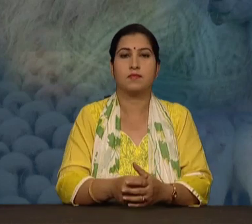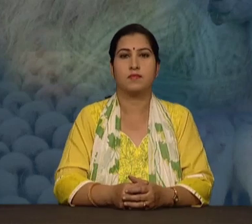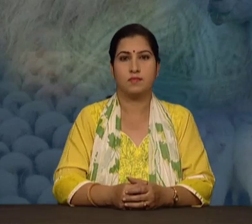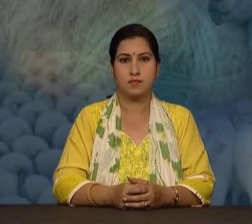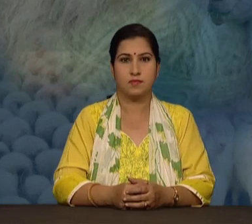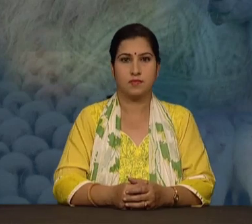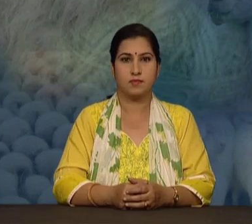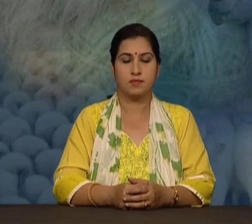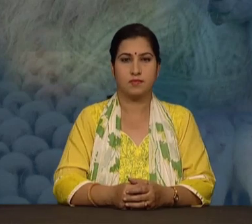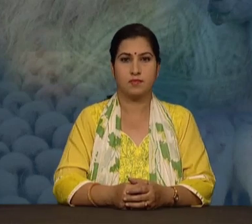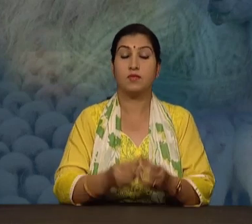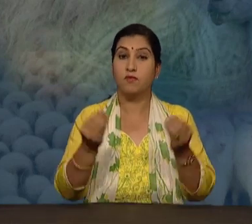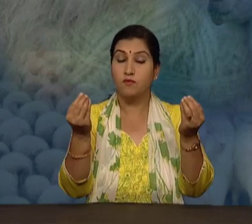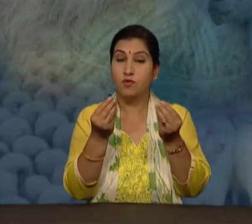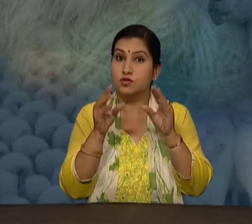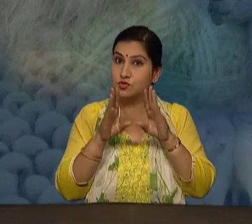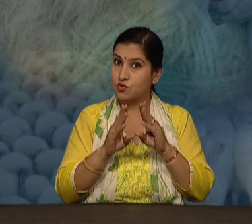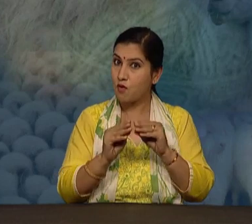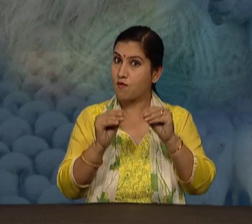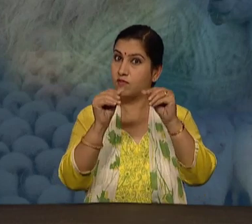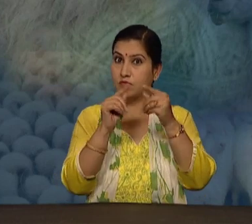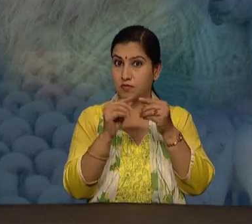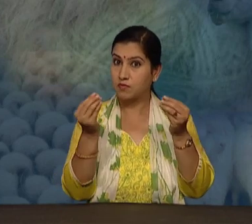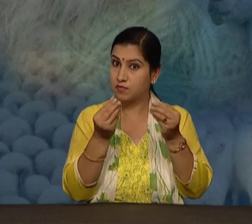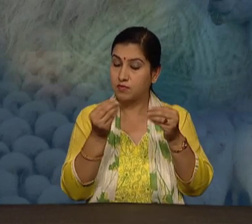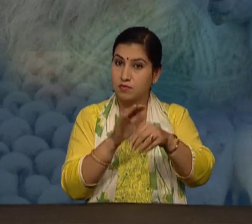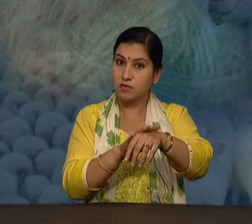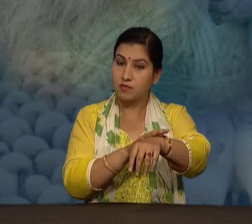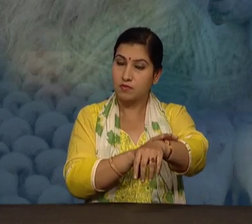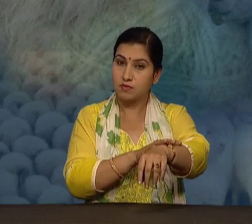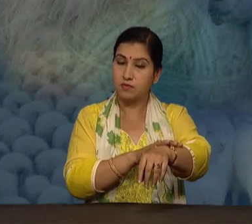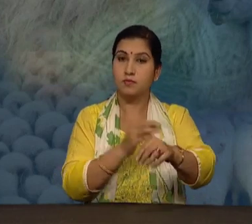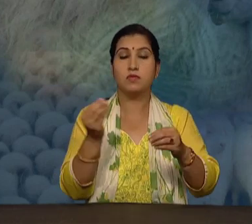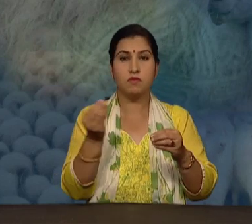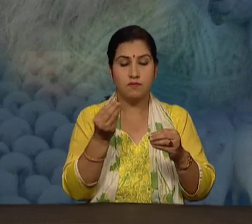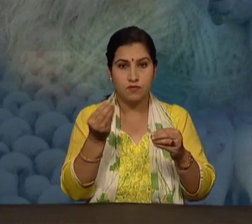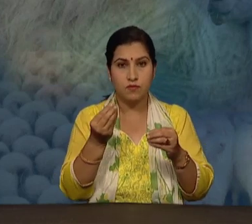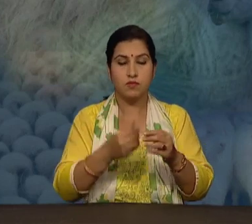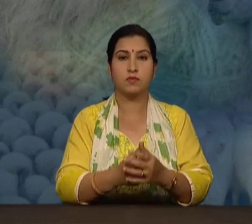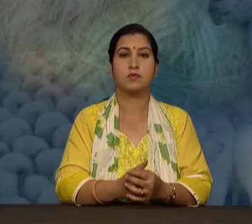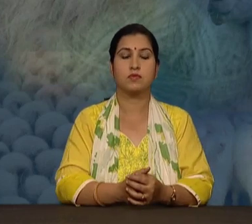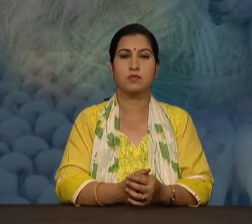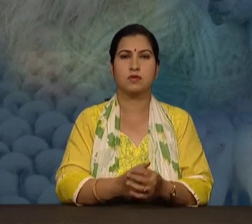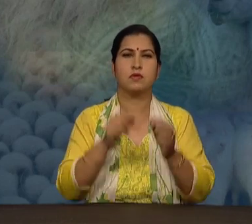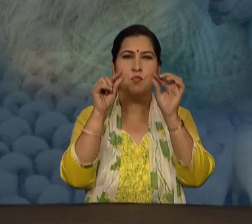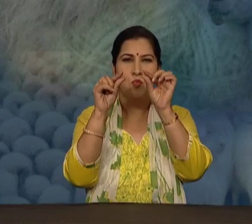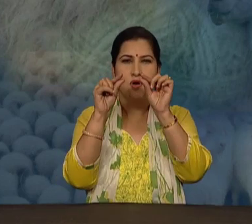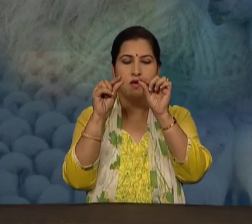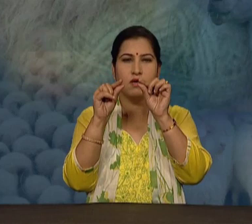कुछ मुलायम लग रहे होंगे और कुछ थोड़े मोटे और रूखे